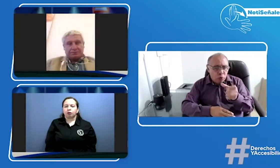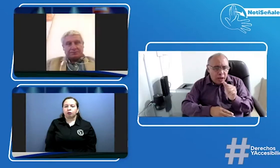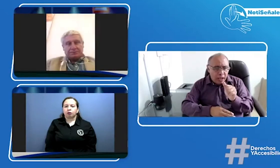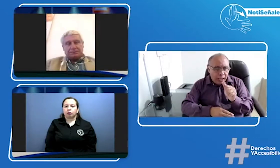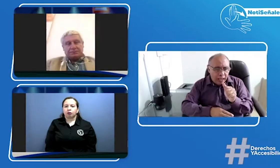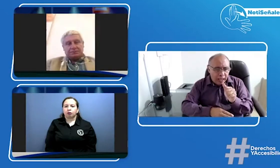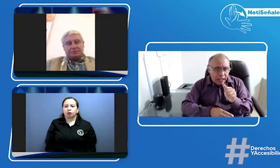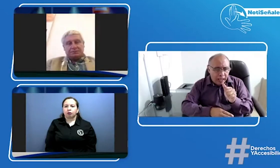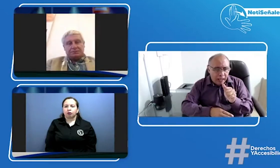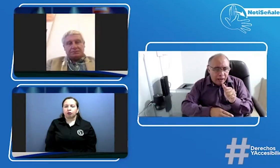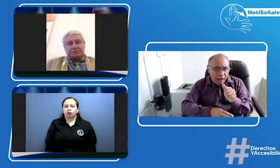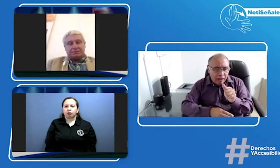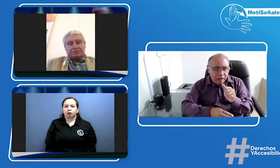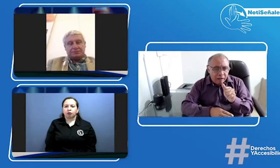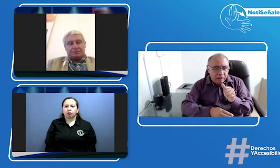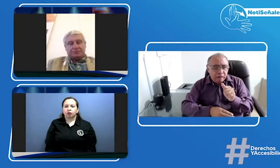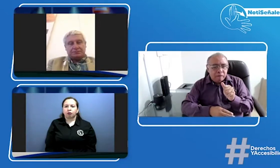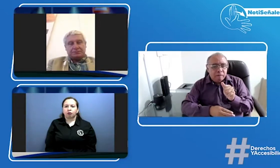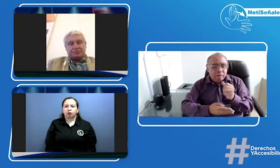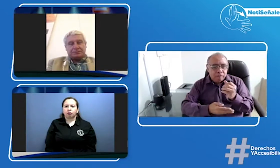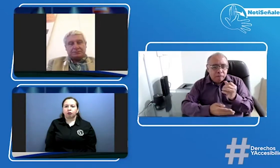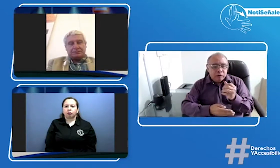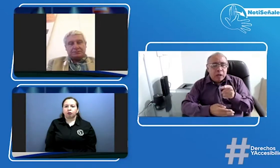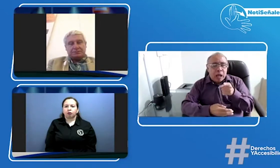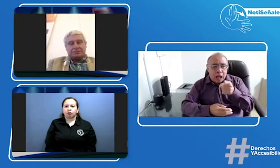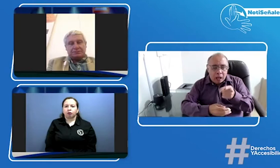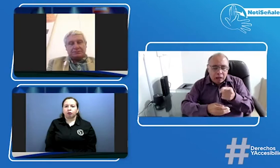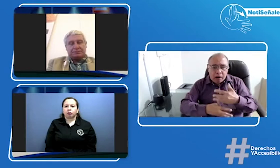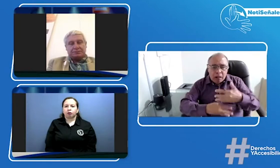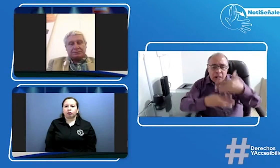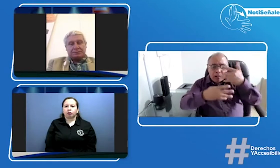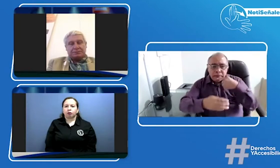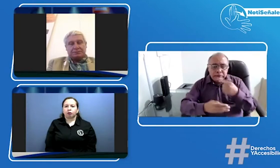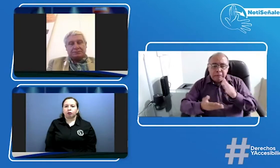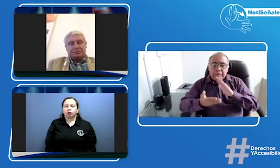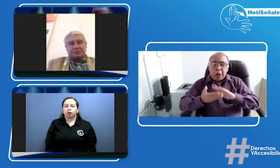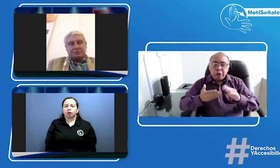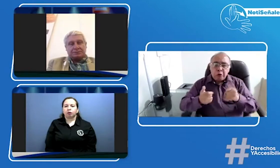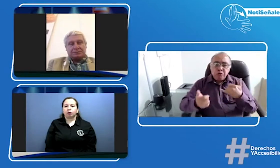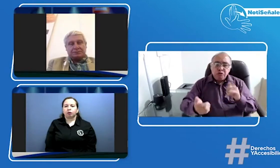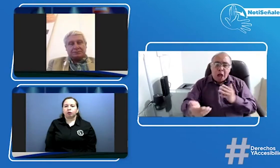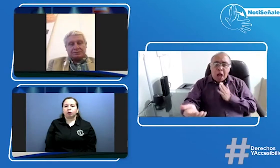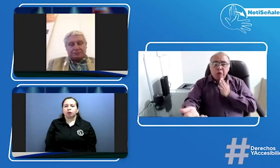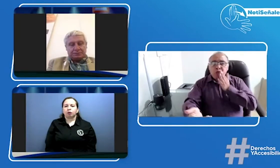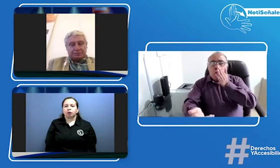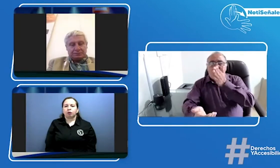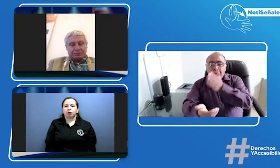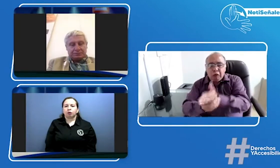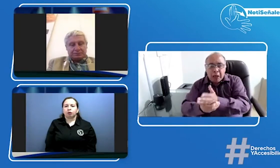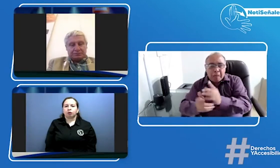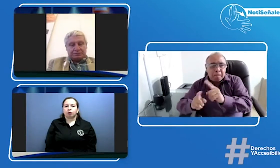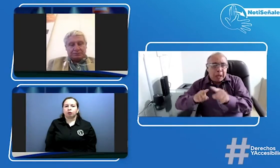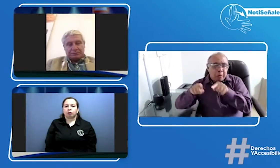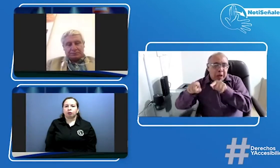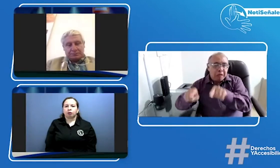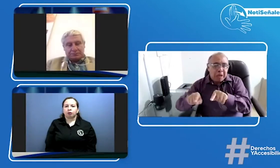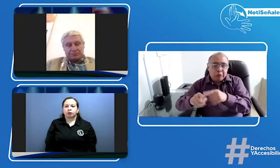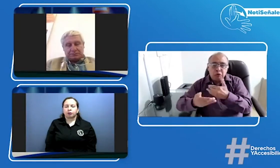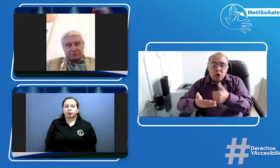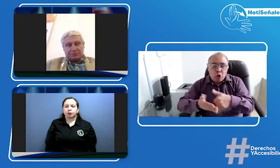nos está escribiendo desde Fusagasugá en este Facebook Live y nos está diciendo ya se